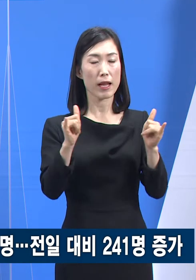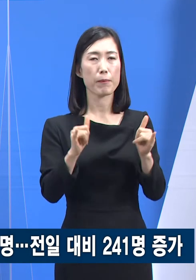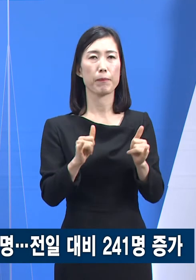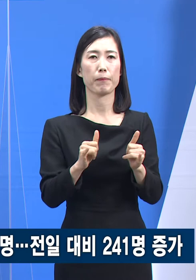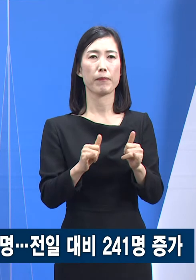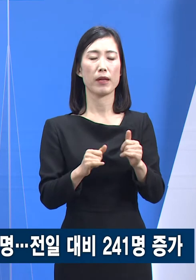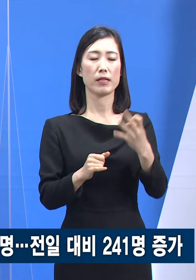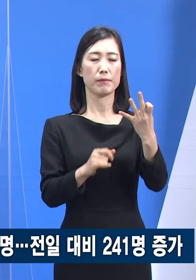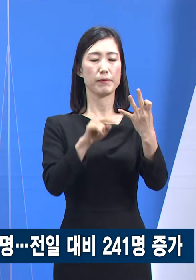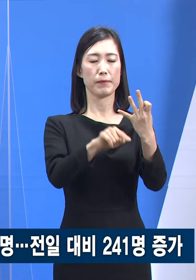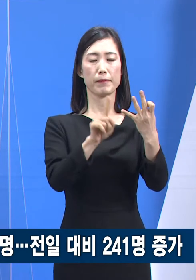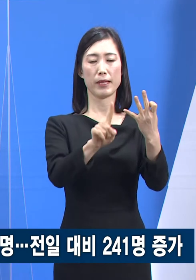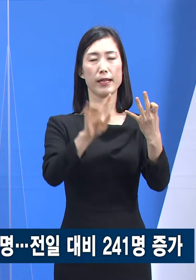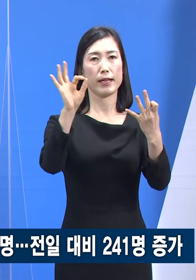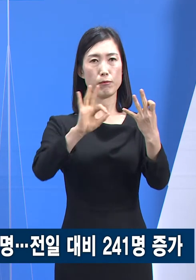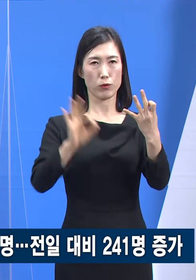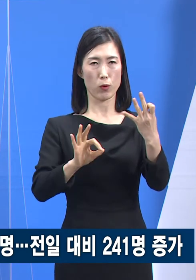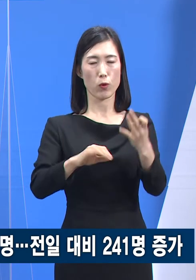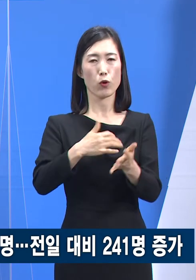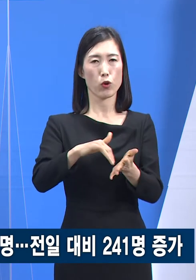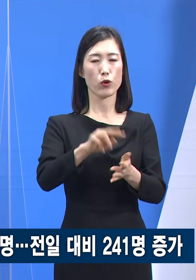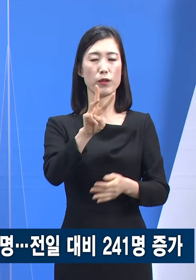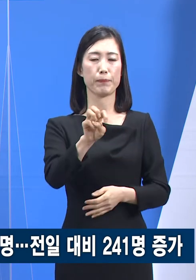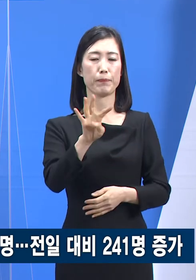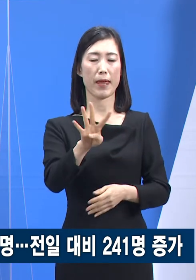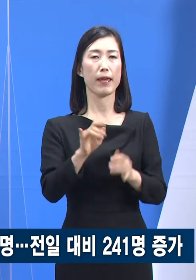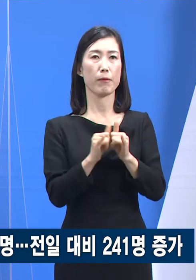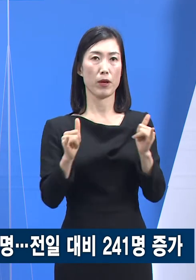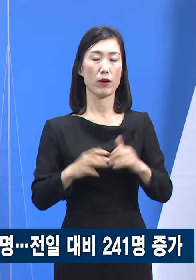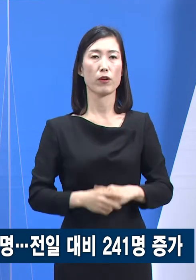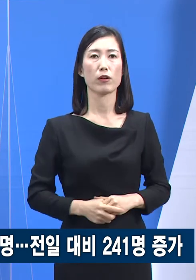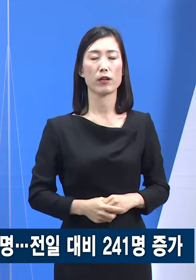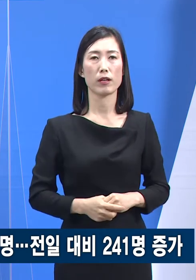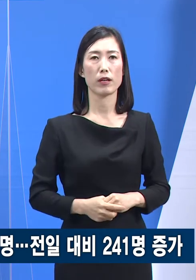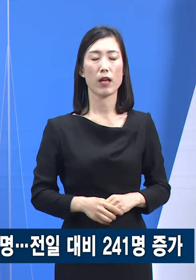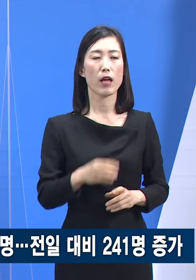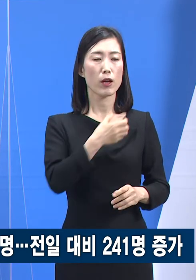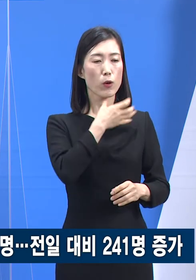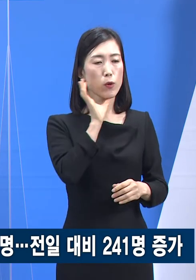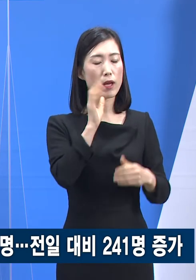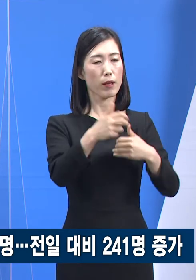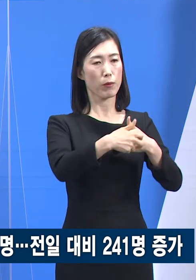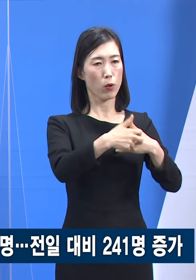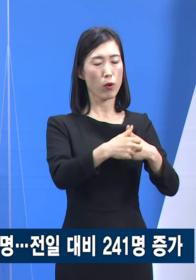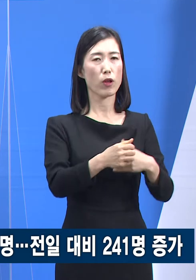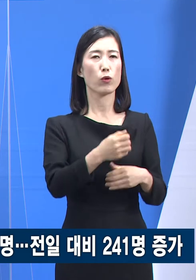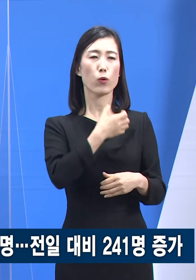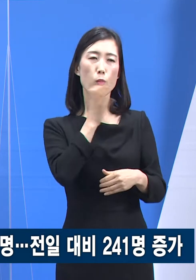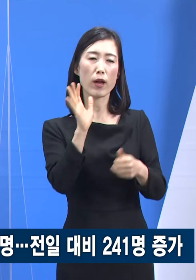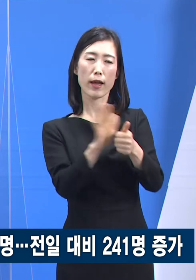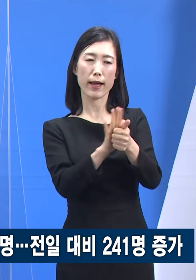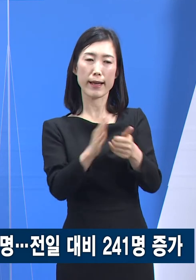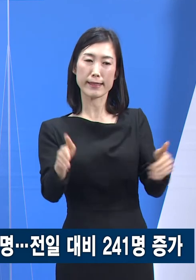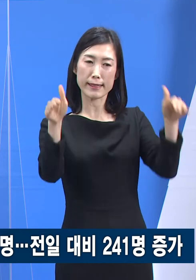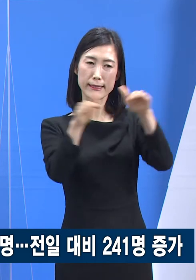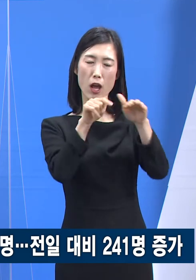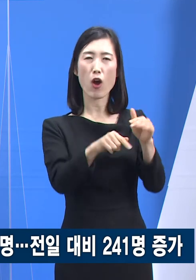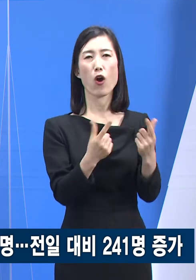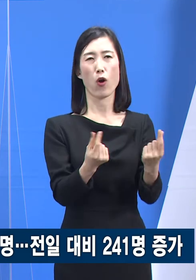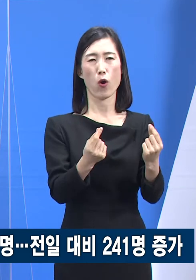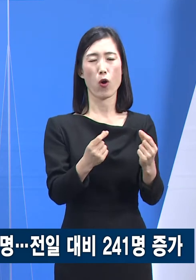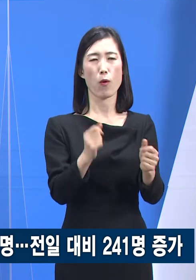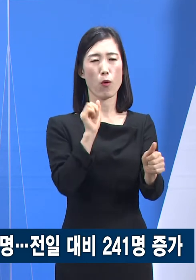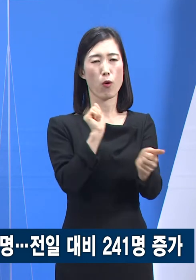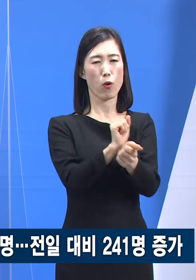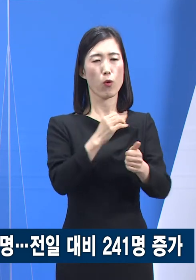14.1%인 34명입니다. 요양병원, 노인요양시설 등 감염 취약시설